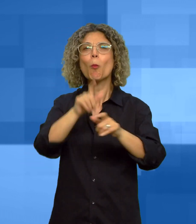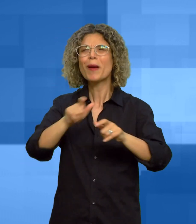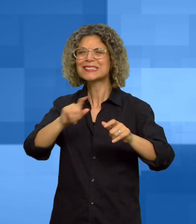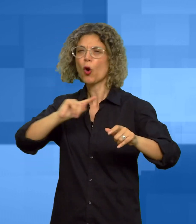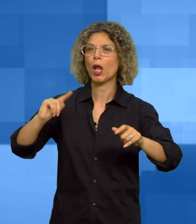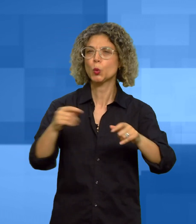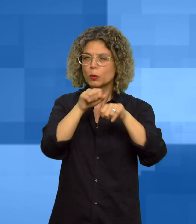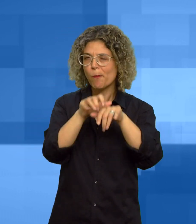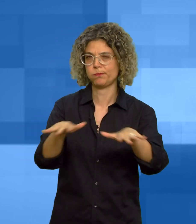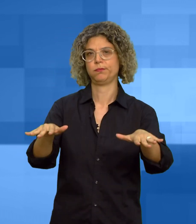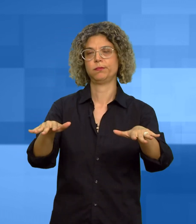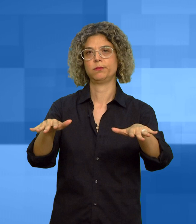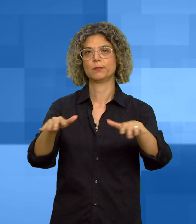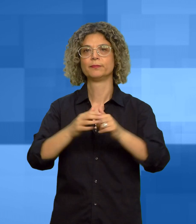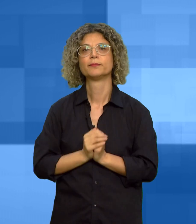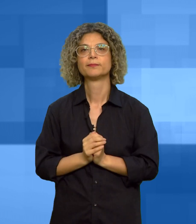al primo periodo di sperimentazione